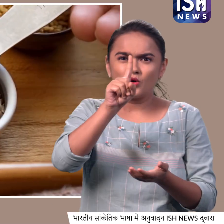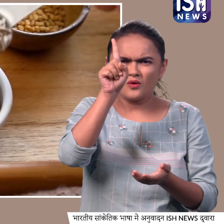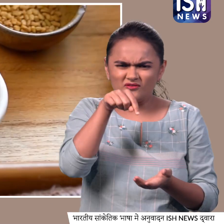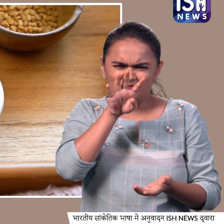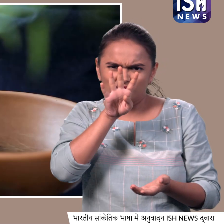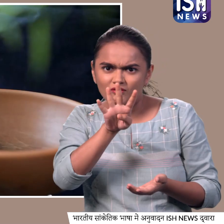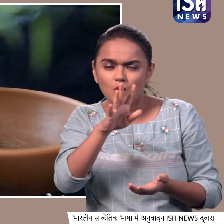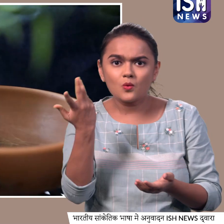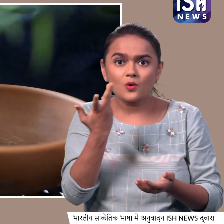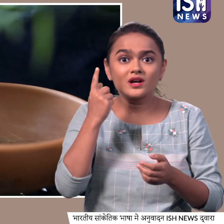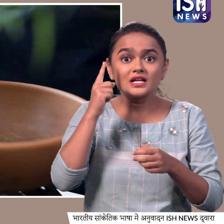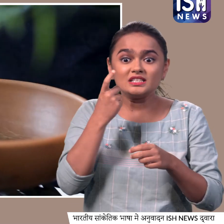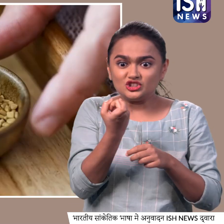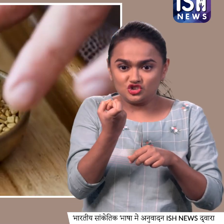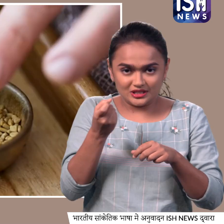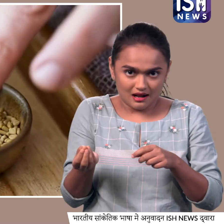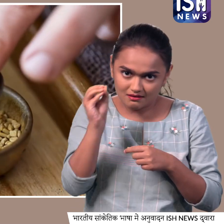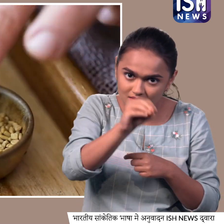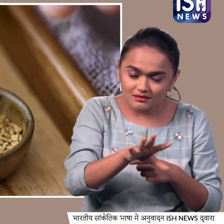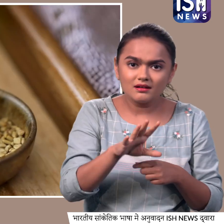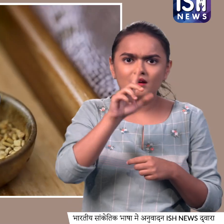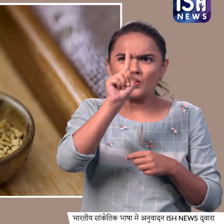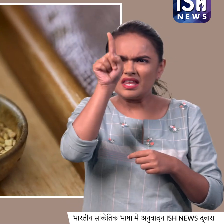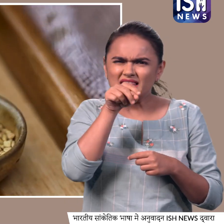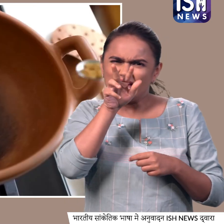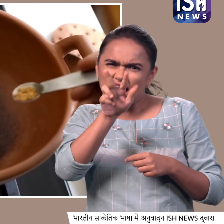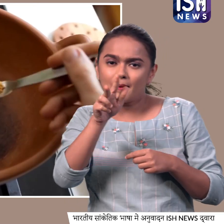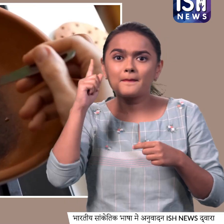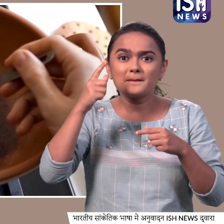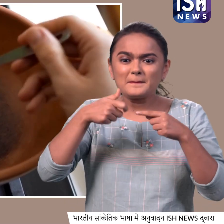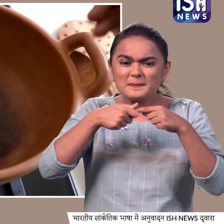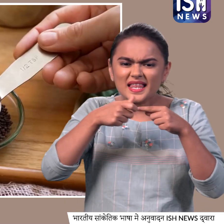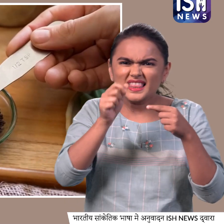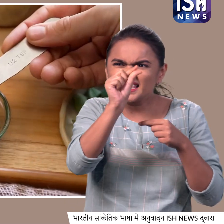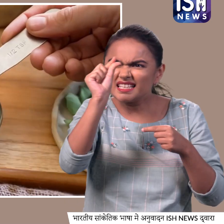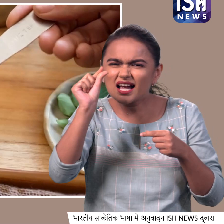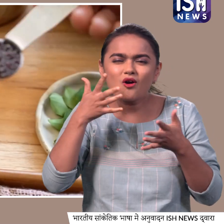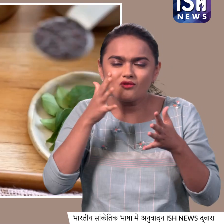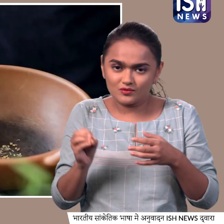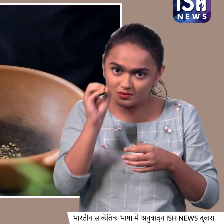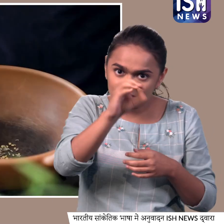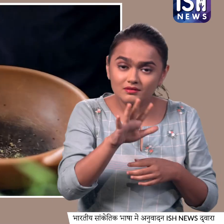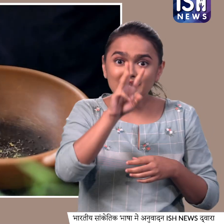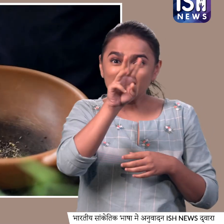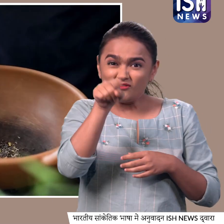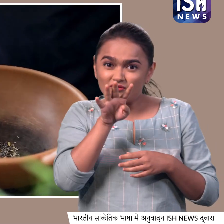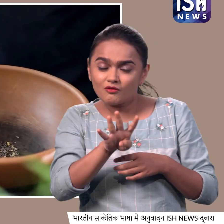टीस्पून साबुत जीरा, 1 एर्थ टीस्पून मेथी दाना और 3 फोर्थ टीस्पून मोटी राई